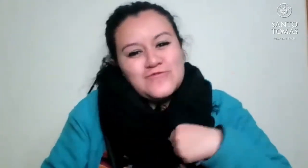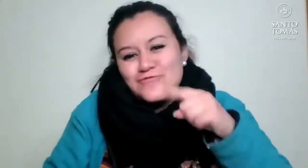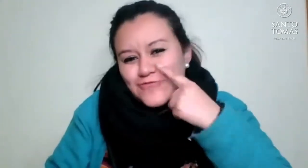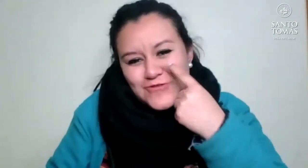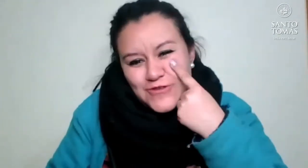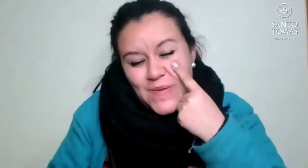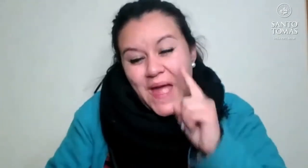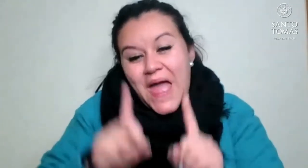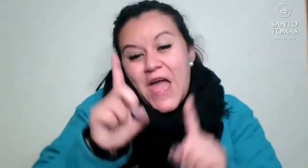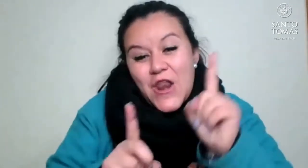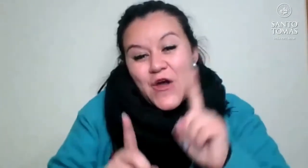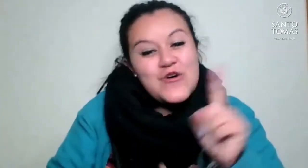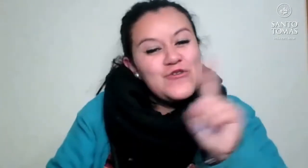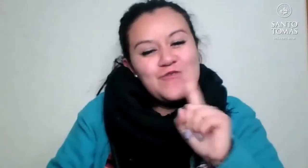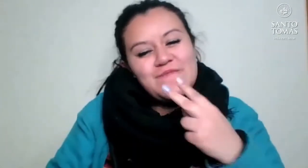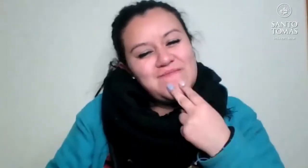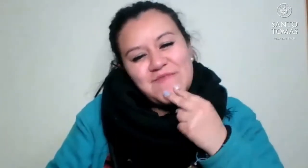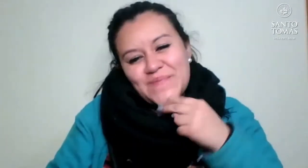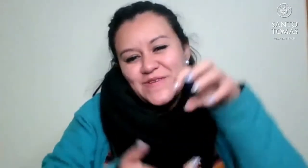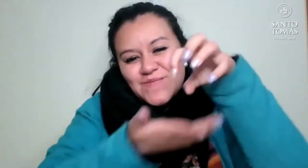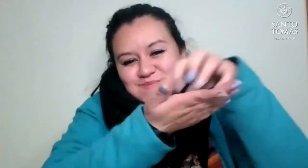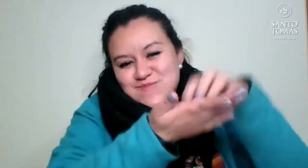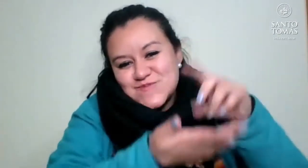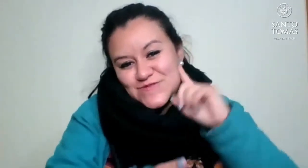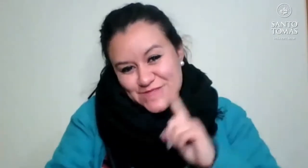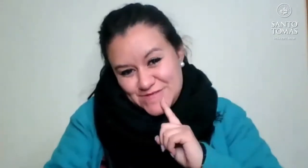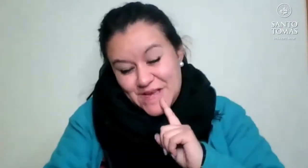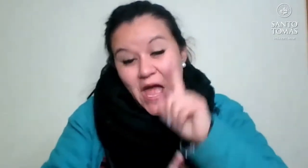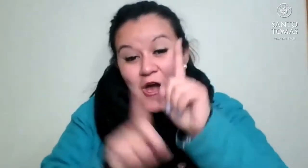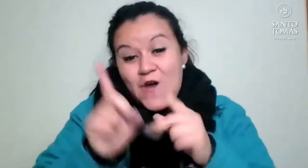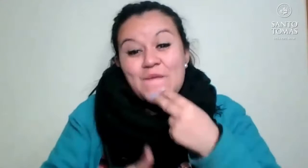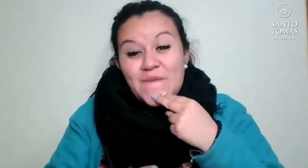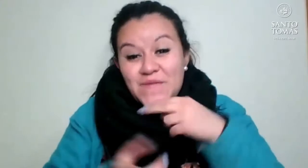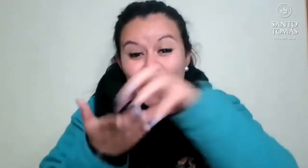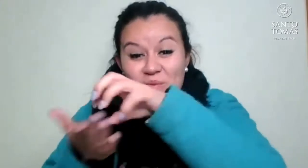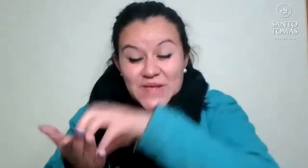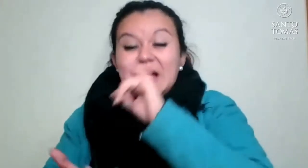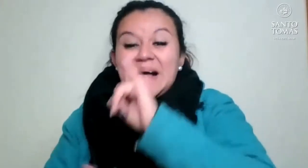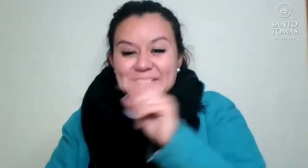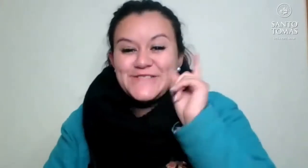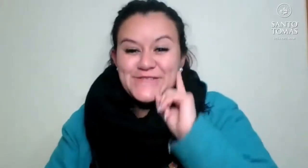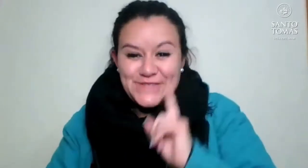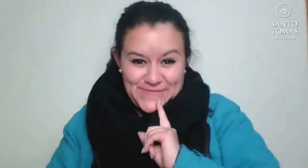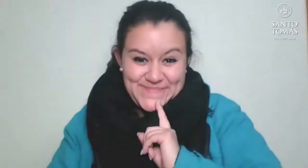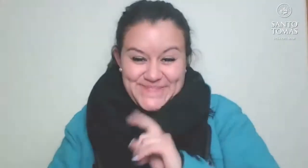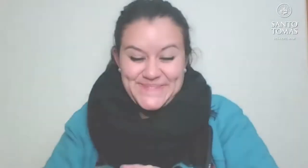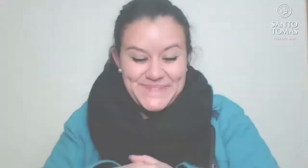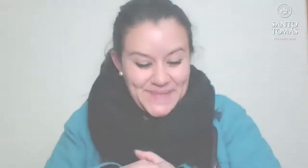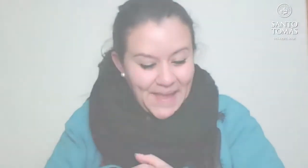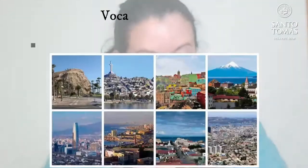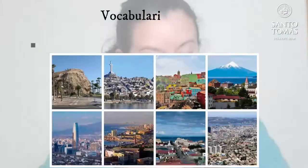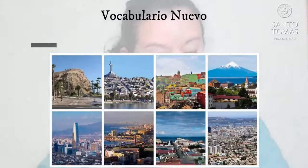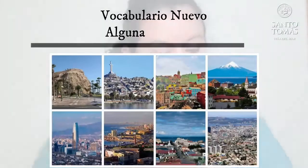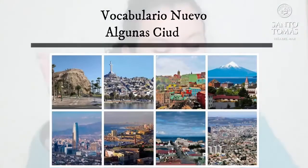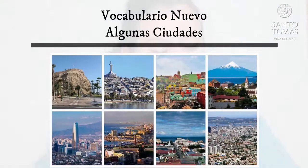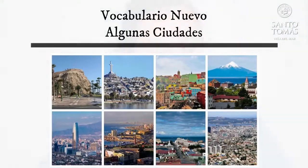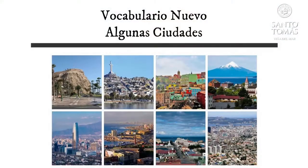Vamos a ver las ciudades, solamente las que yo puedo conocer y les puedo decir el vocabulario, porque de algunas ciudades no conozco el vocabulario,